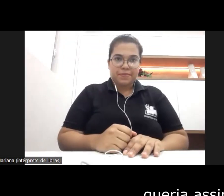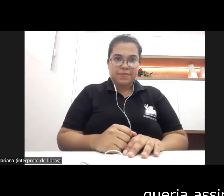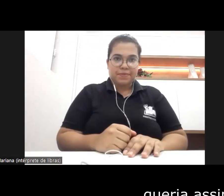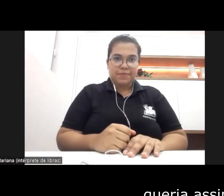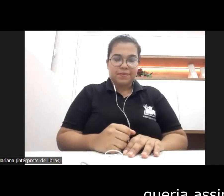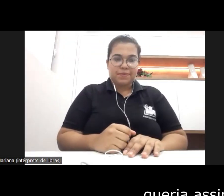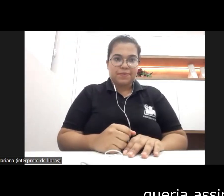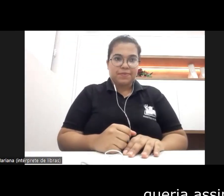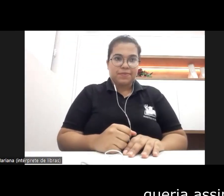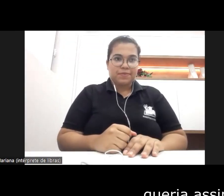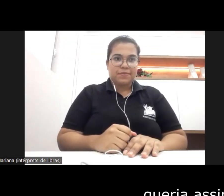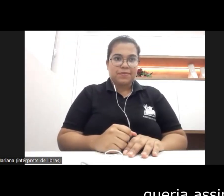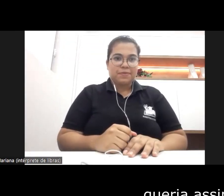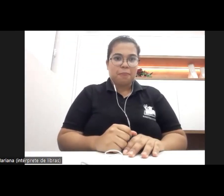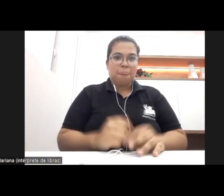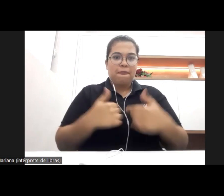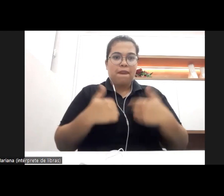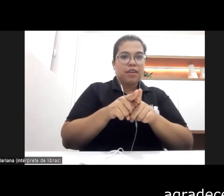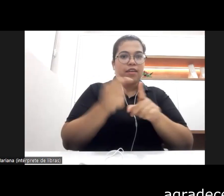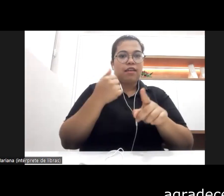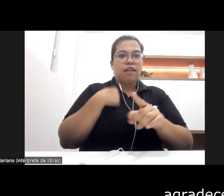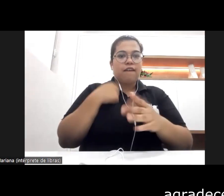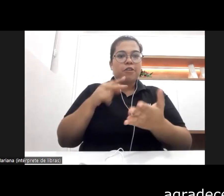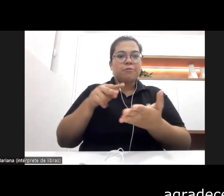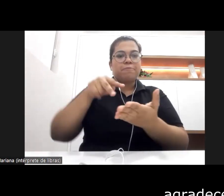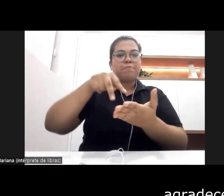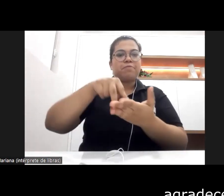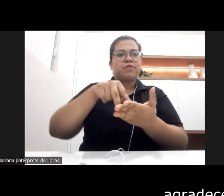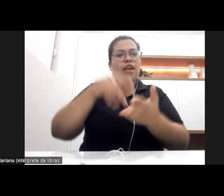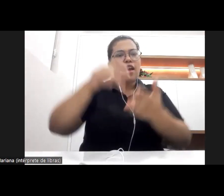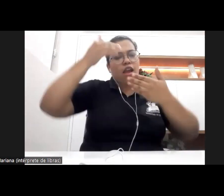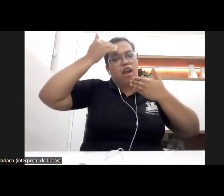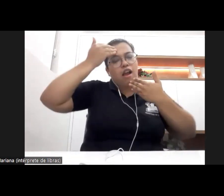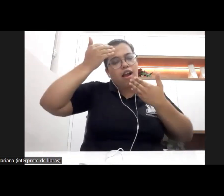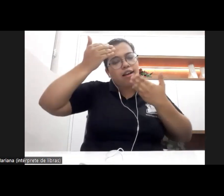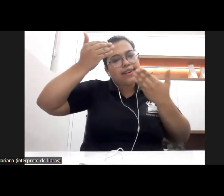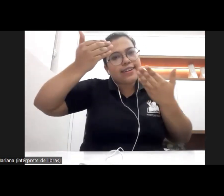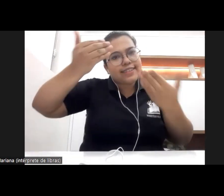Queria, assim, inicialmente agradecer o convite,